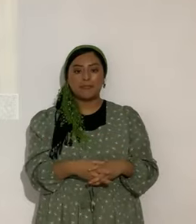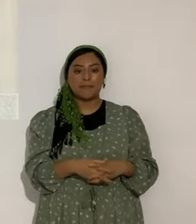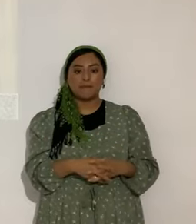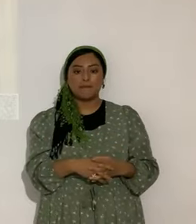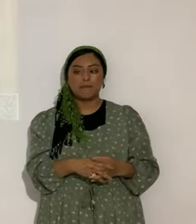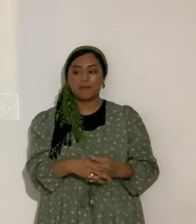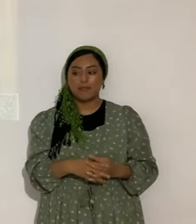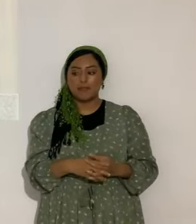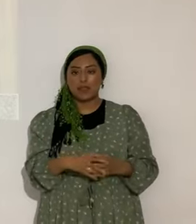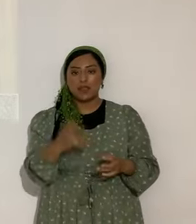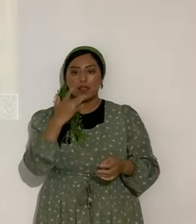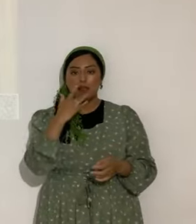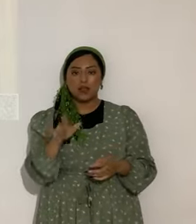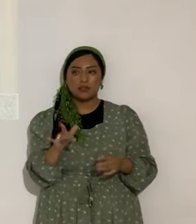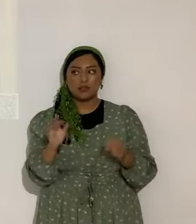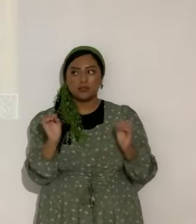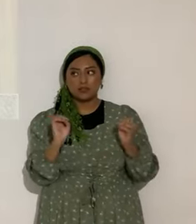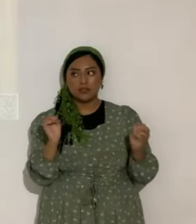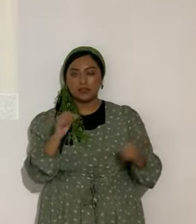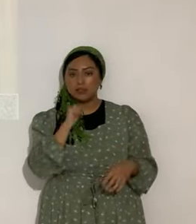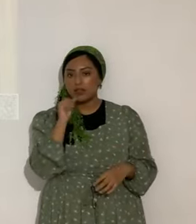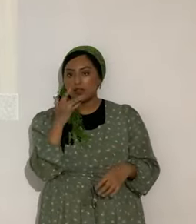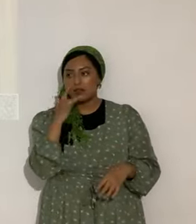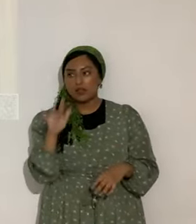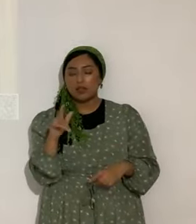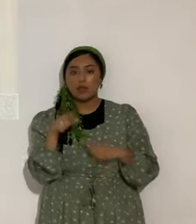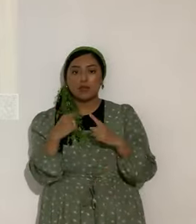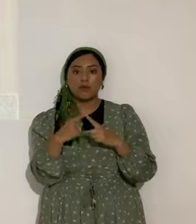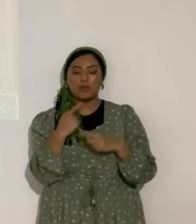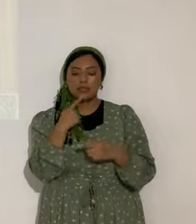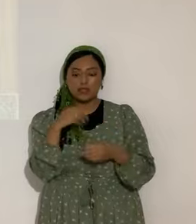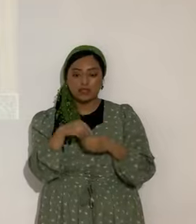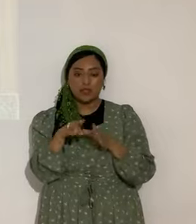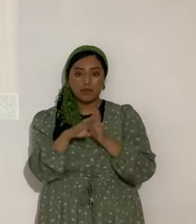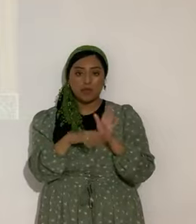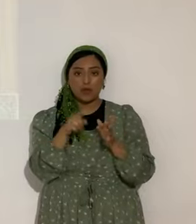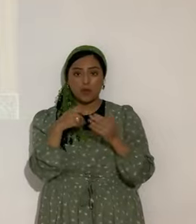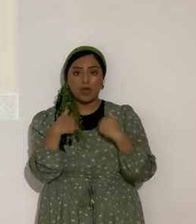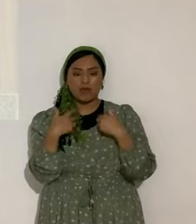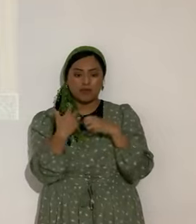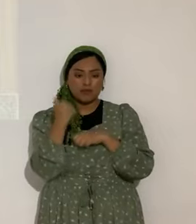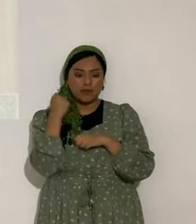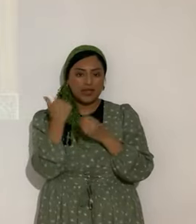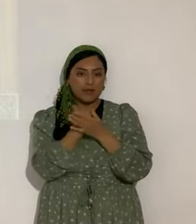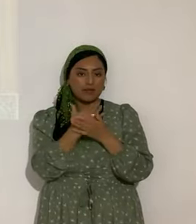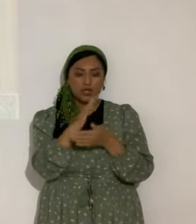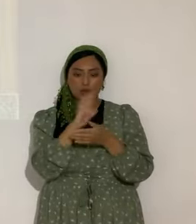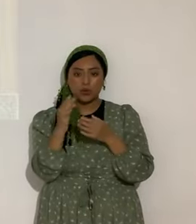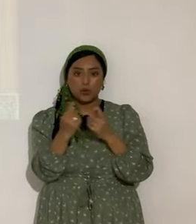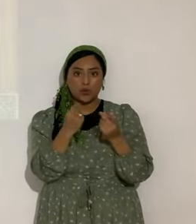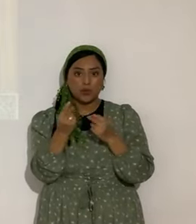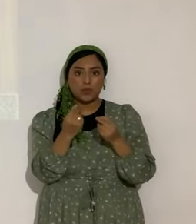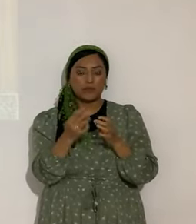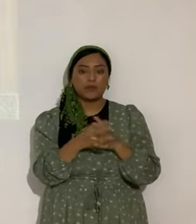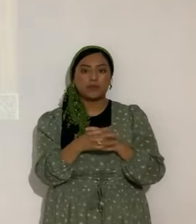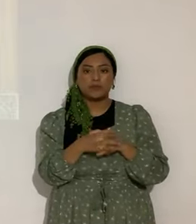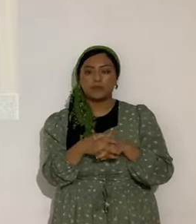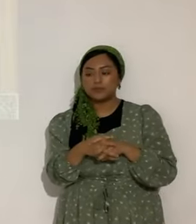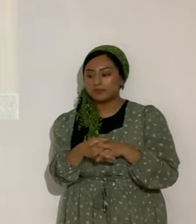La suerte no existe. Cuando dicen. La Biblia tendrás éxito y suerte. En todo lo que hagas. En algunas versiones de la Biblia. En Josué.